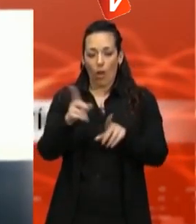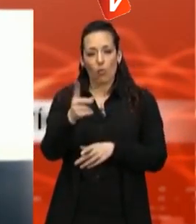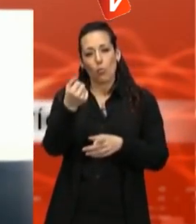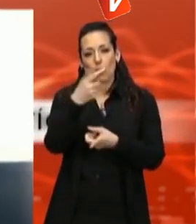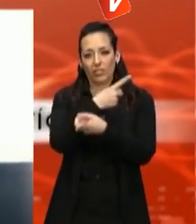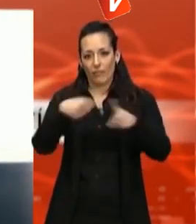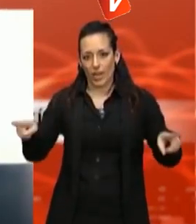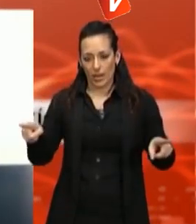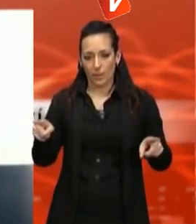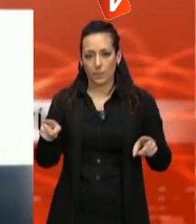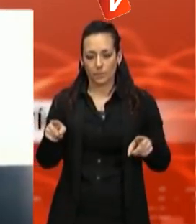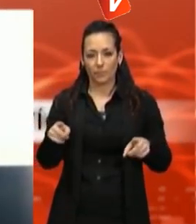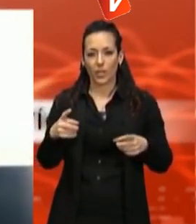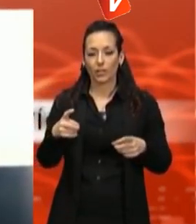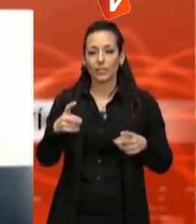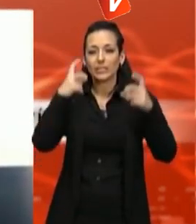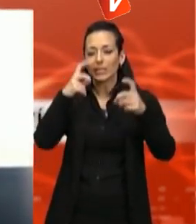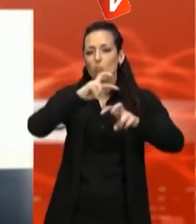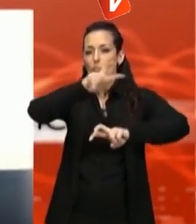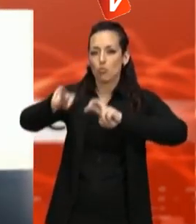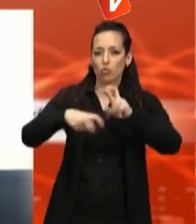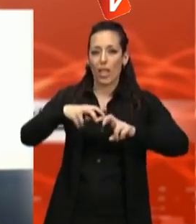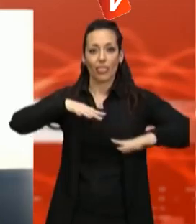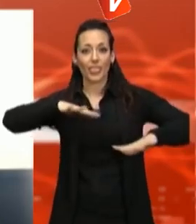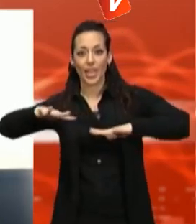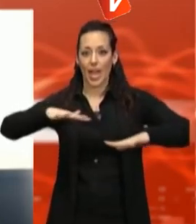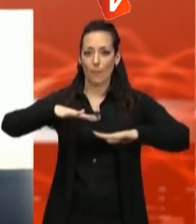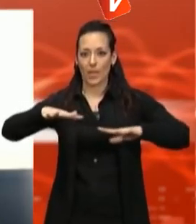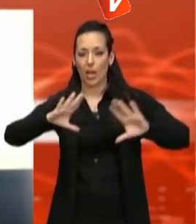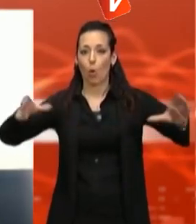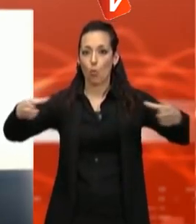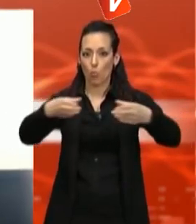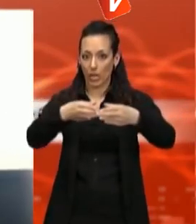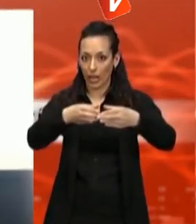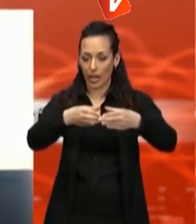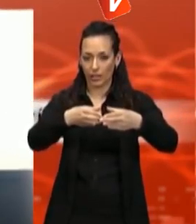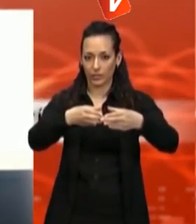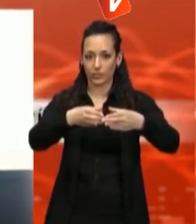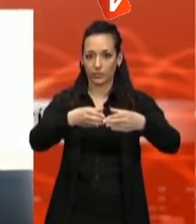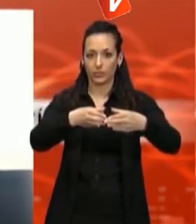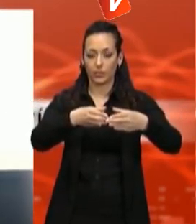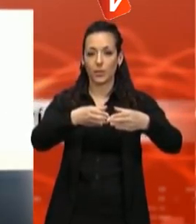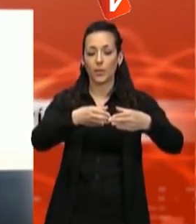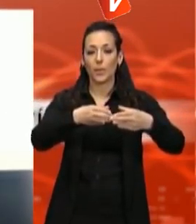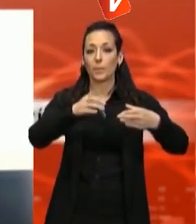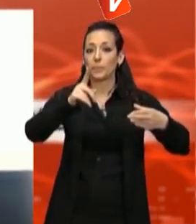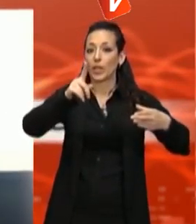dinàmiques comunitàries, dinàmiques també d'empoderament de les persones